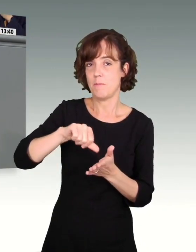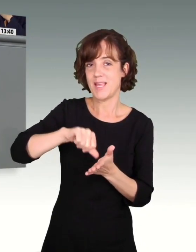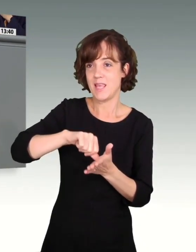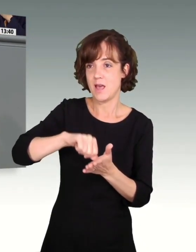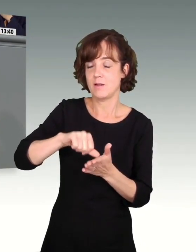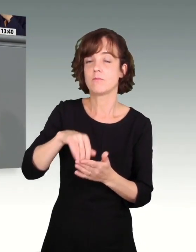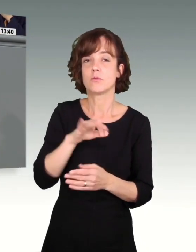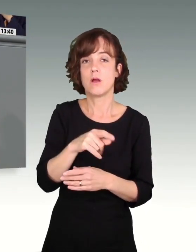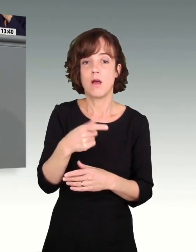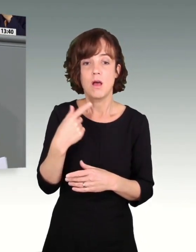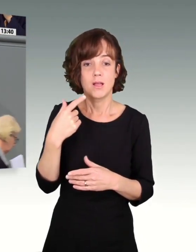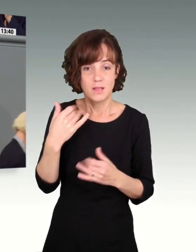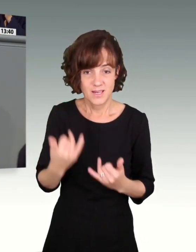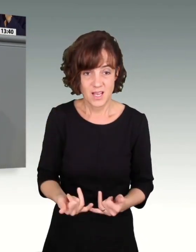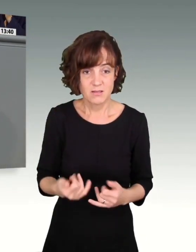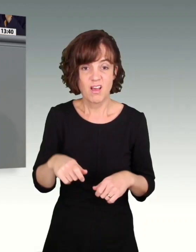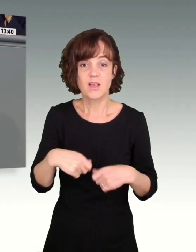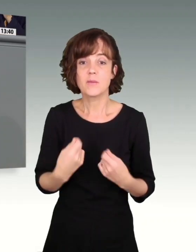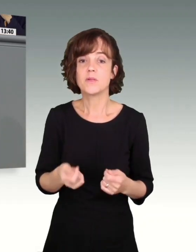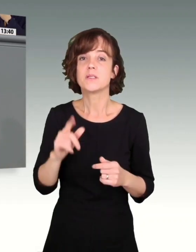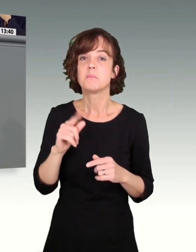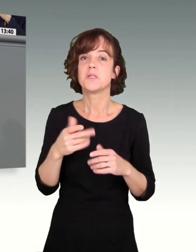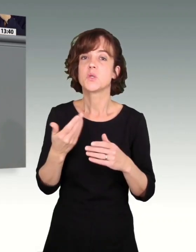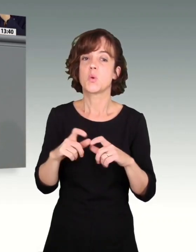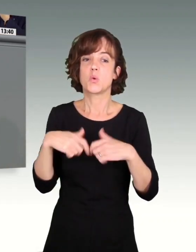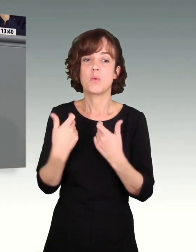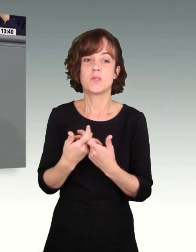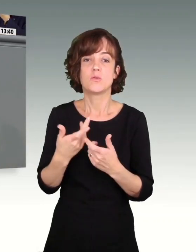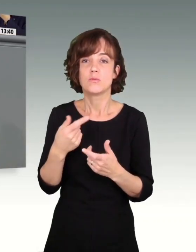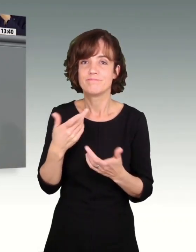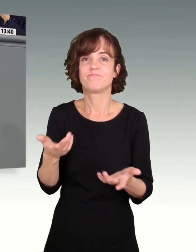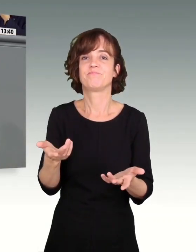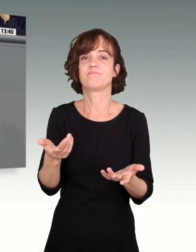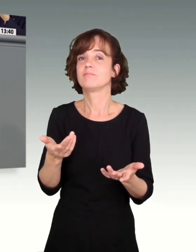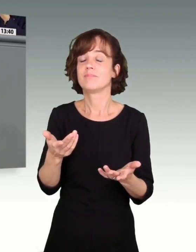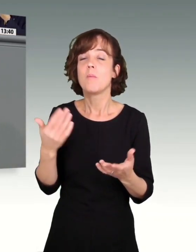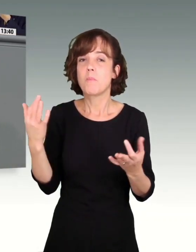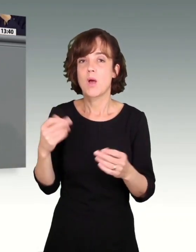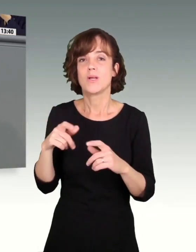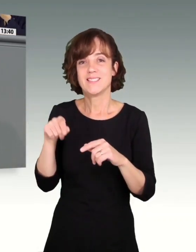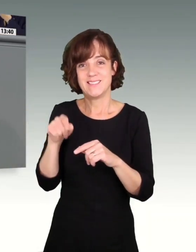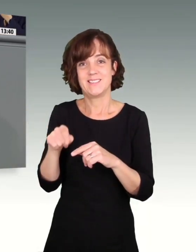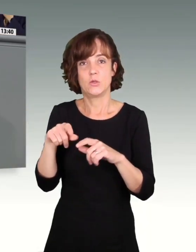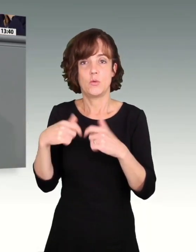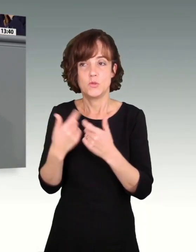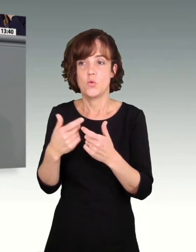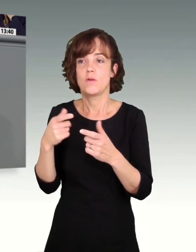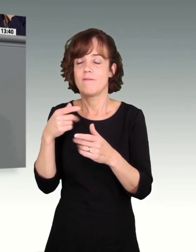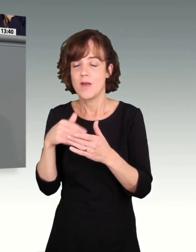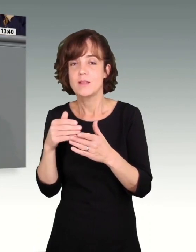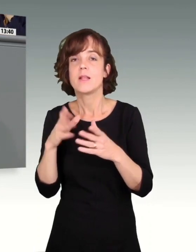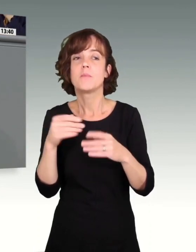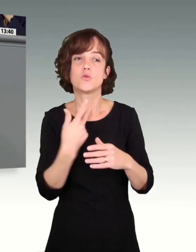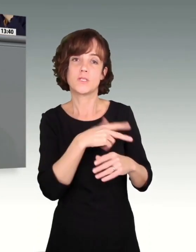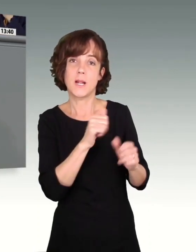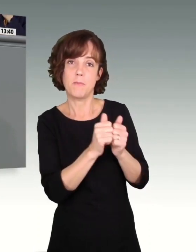enttäuschend. Deswegen braucht es eine Reform der Mindestlohnkommission, eben genau um die erfolgreiche Arbeit der SozialpartnerInnen zu stärken